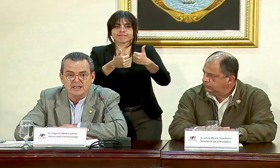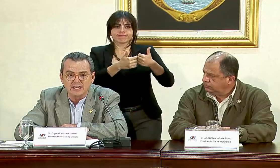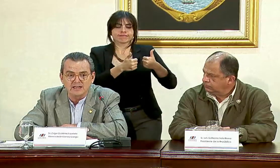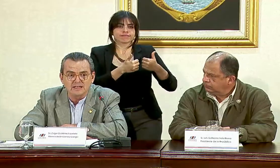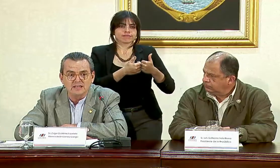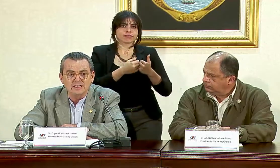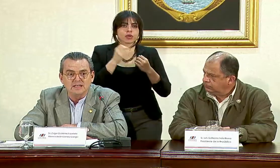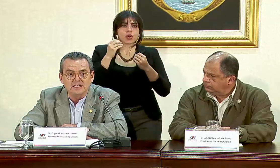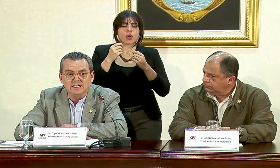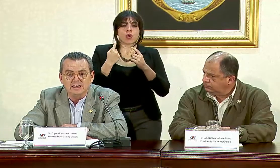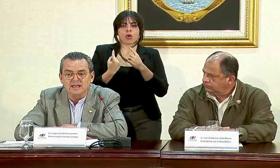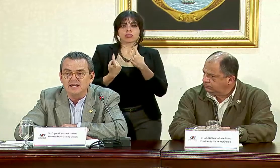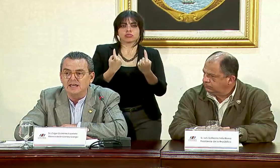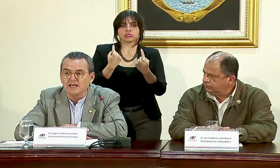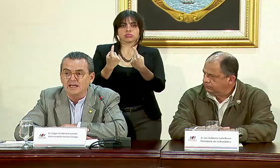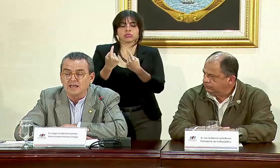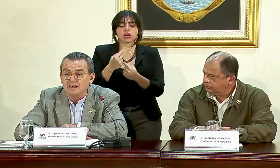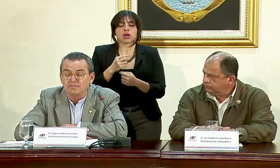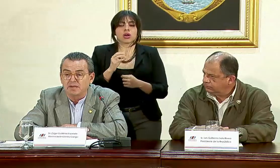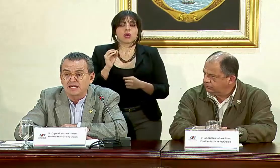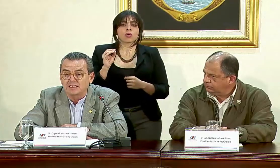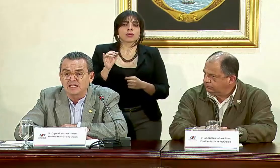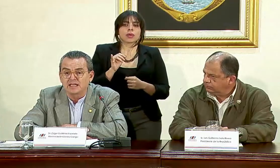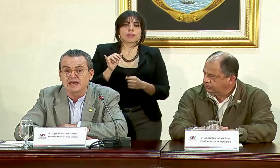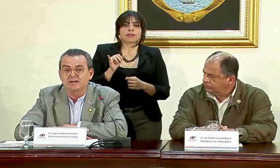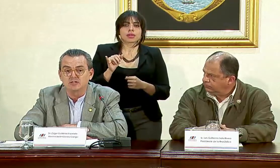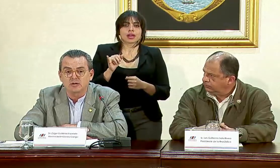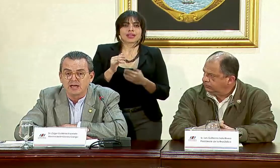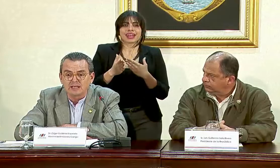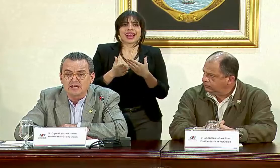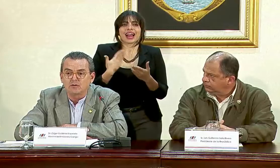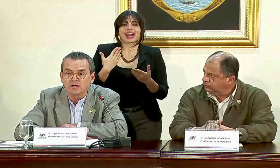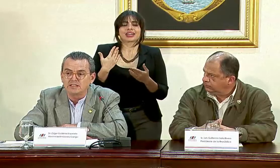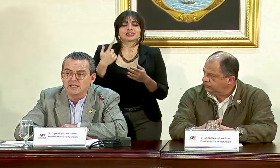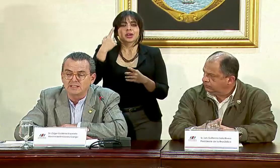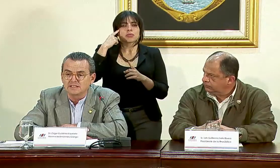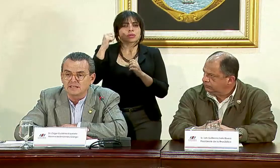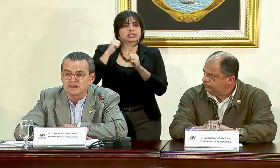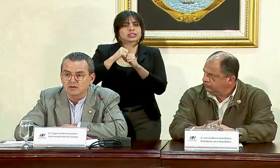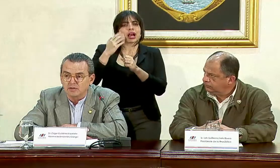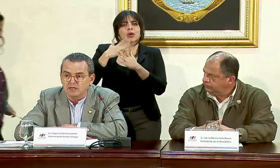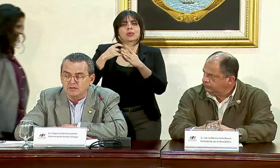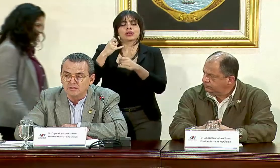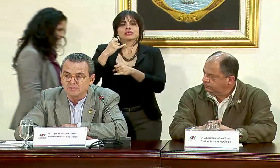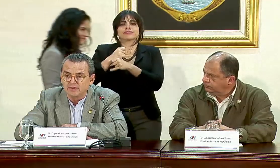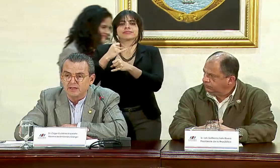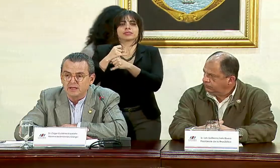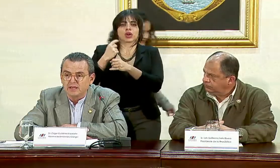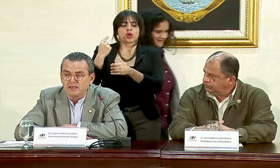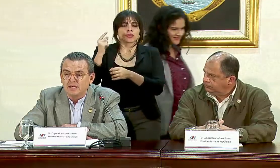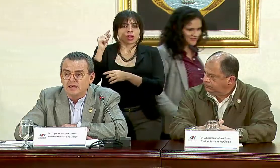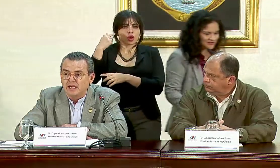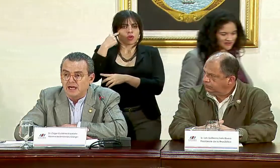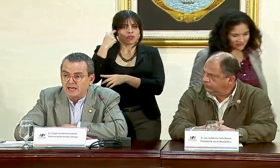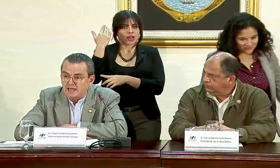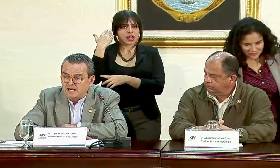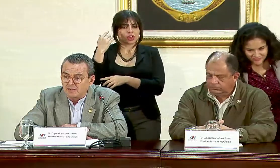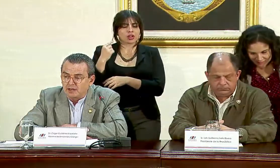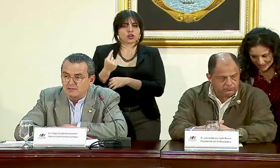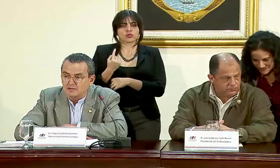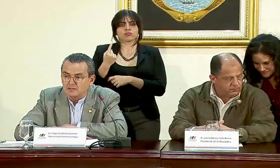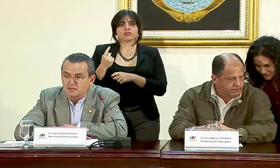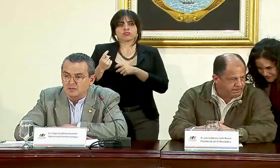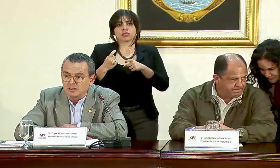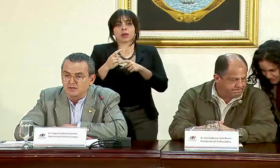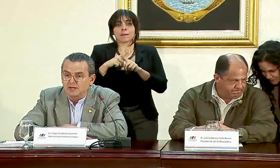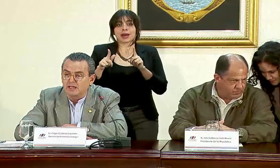unilateral y de casi que decabezonada de alguna instancia de gobierno. En